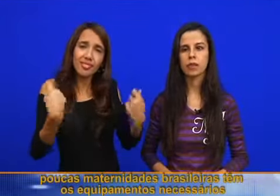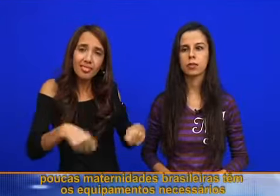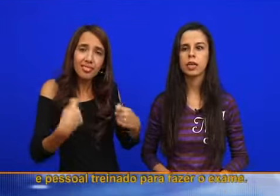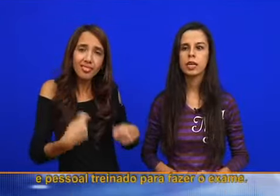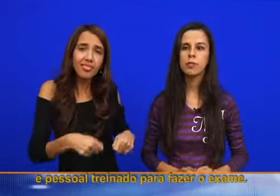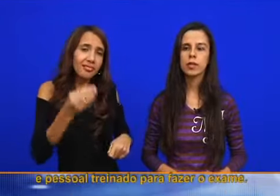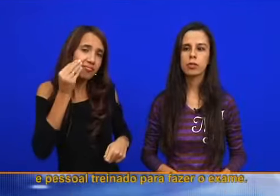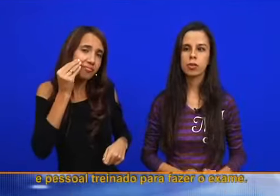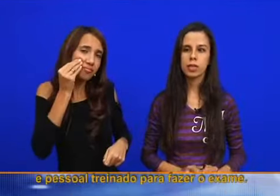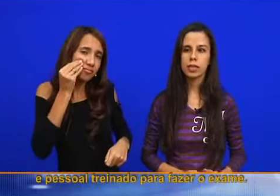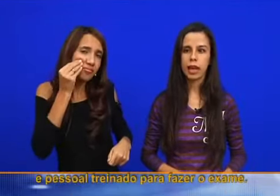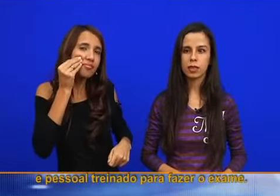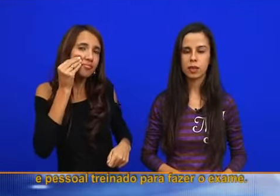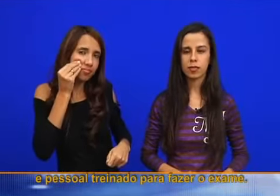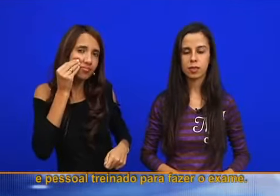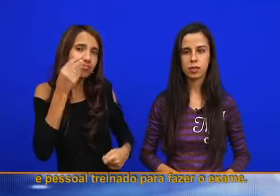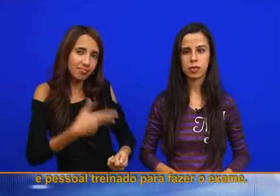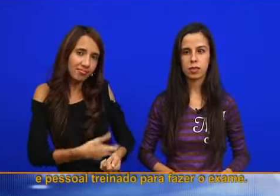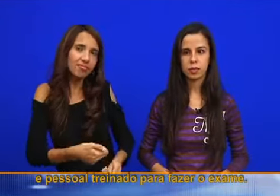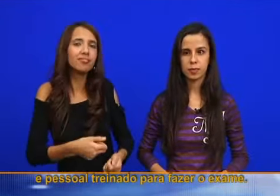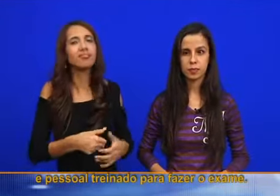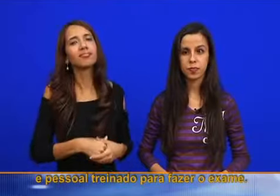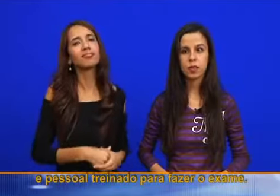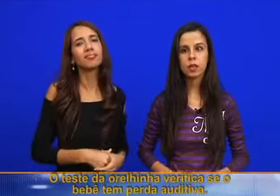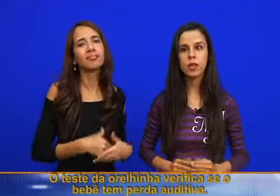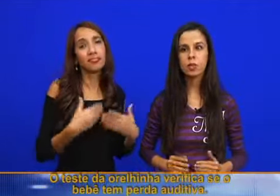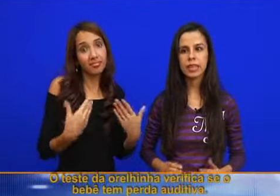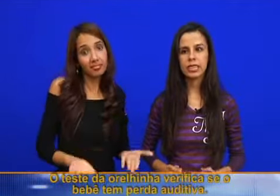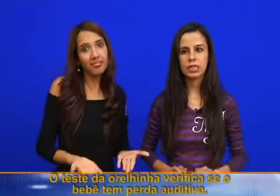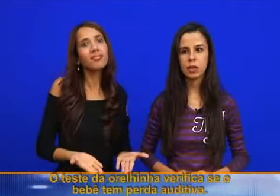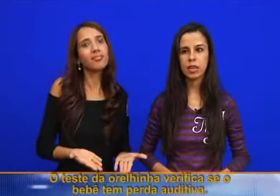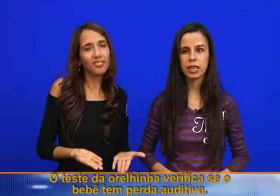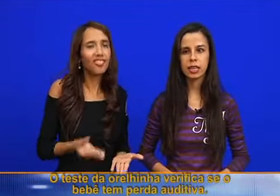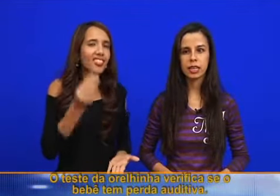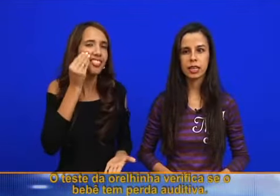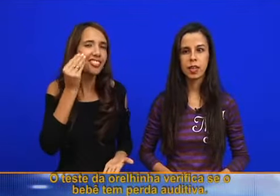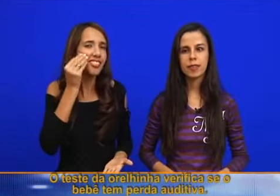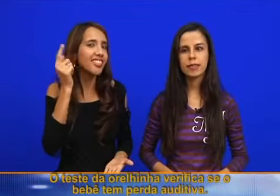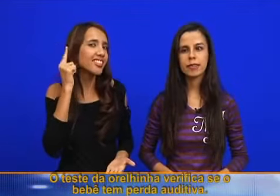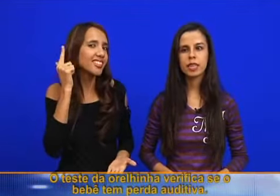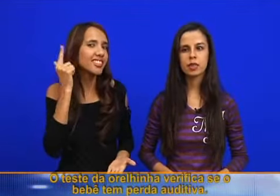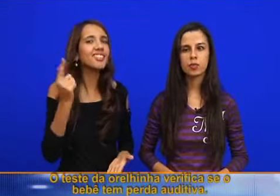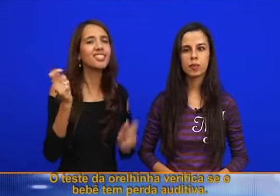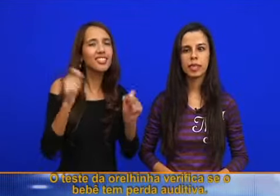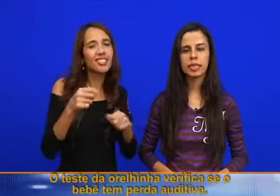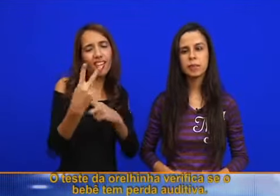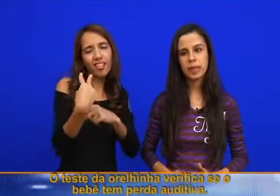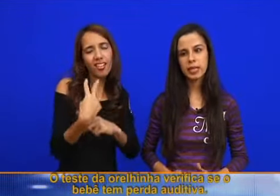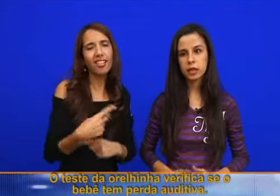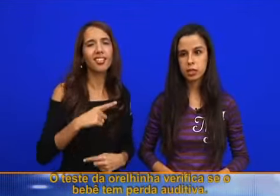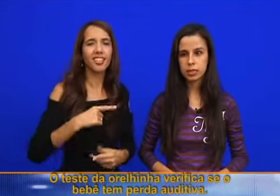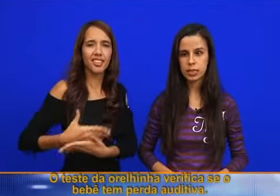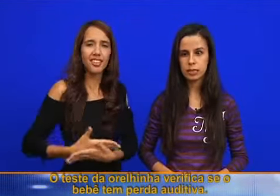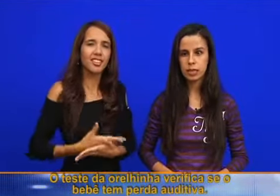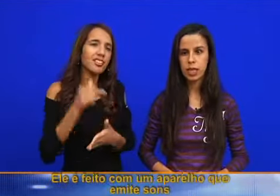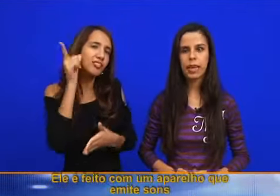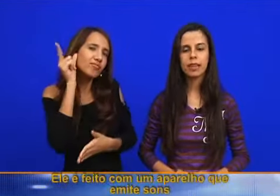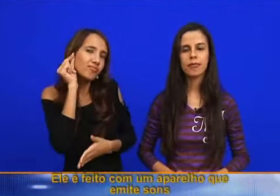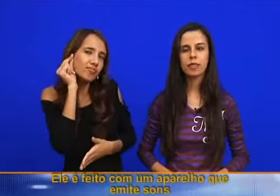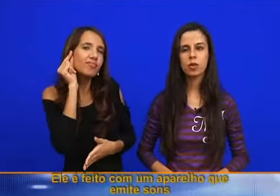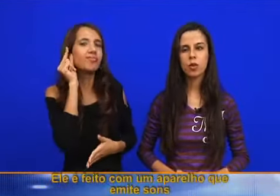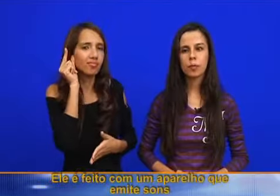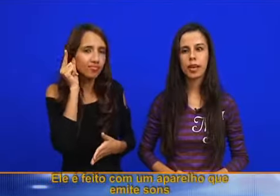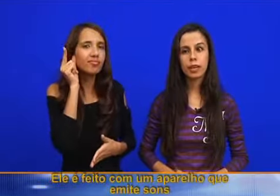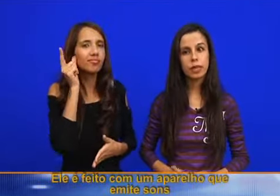necessários e pessoal treinado para fazer o exame. O teste da orelhinha verifica se o bebê tem perda auditiva.